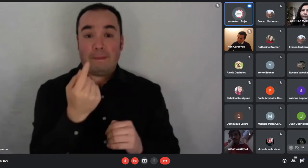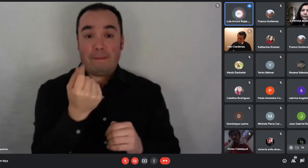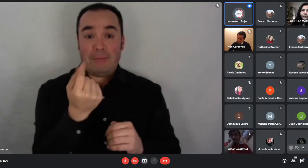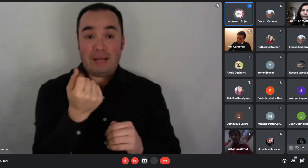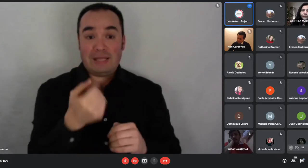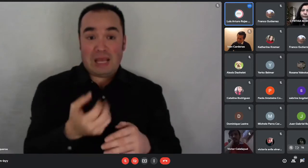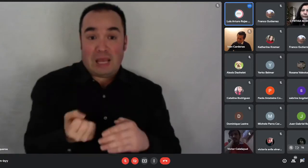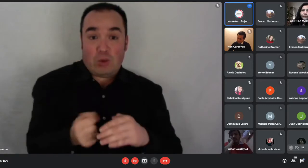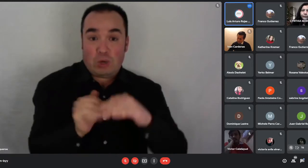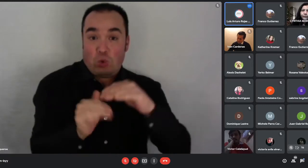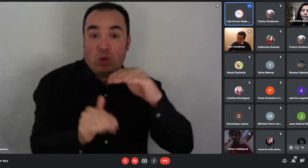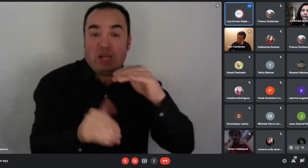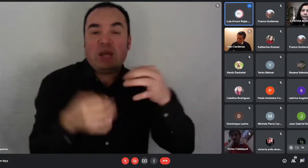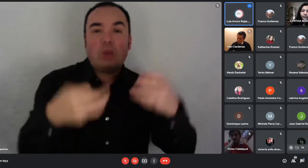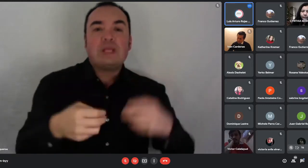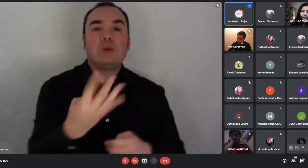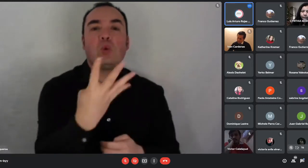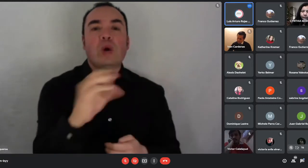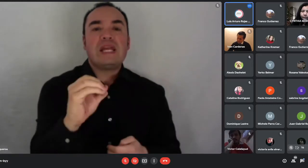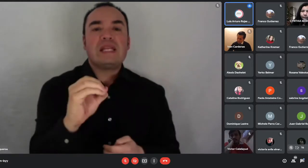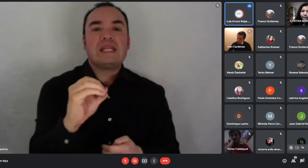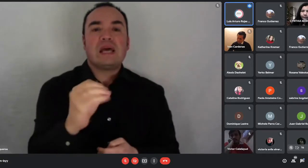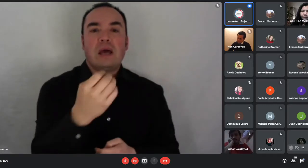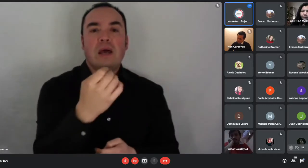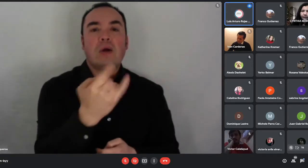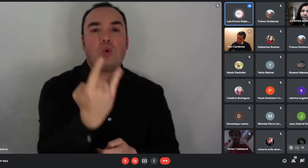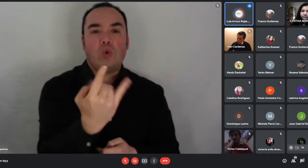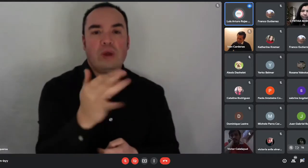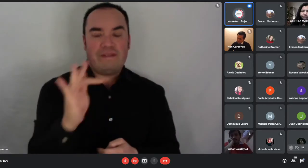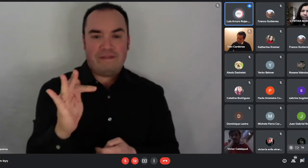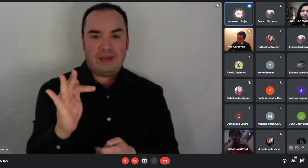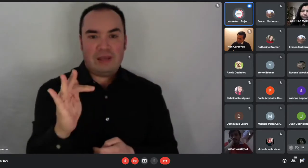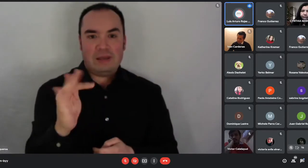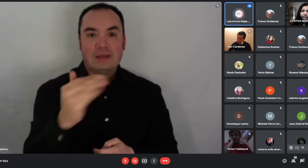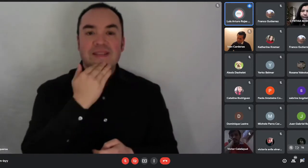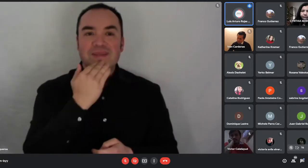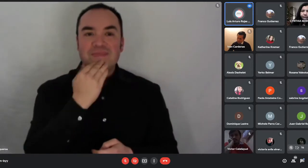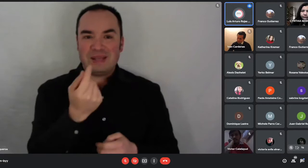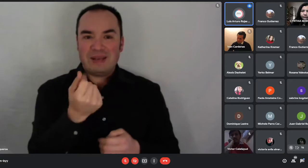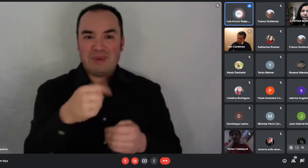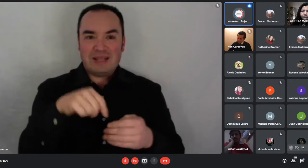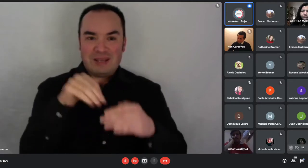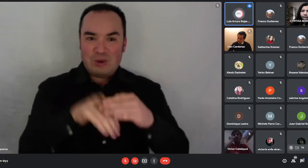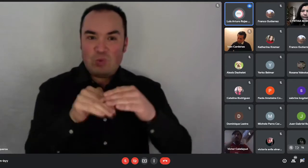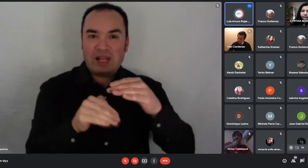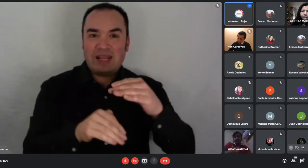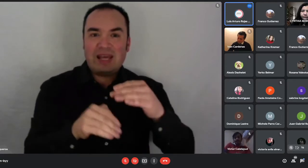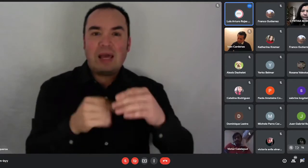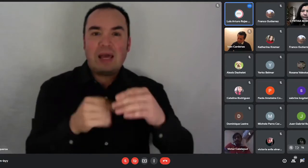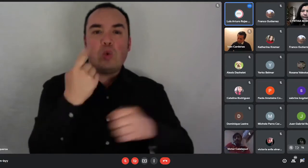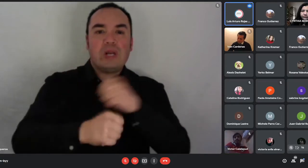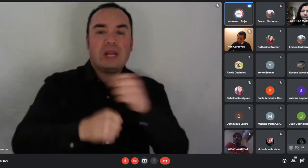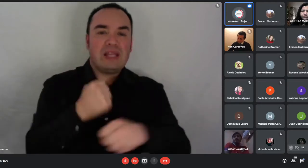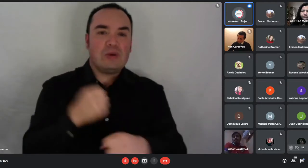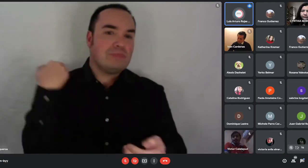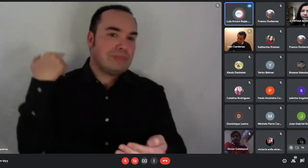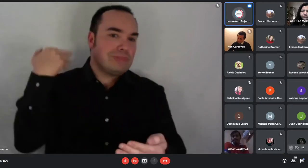También, la cuenta debe tener al menos un año de antigüedad. También deben contar con la cédula de identidad al momento de